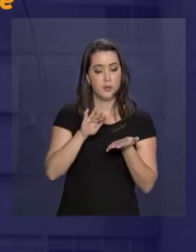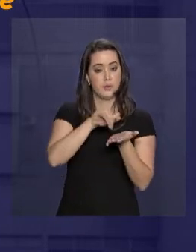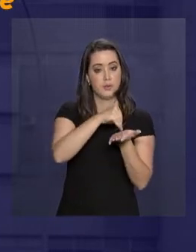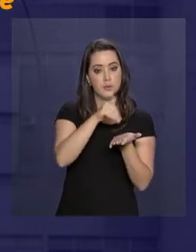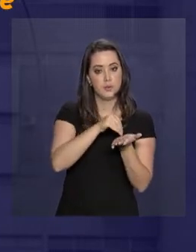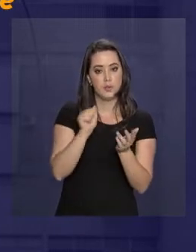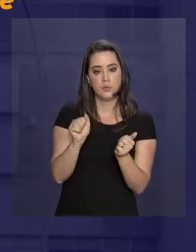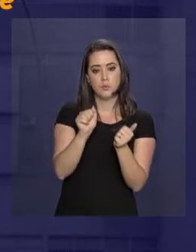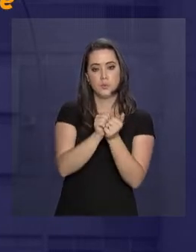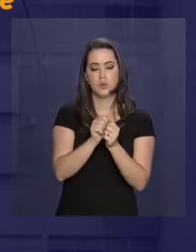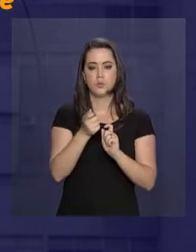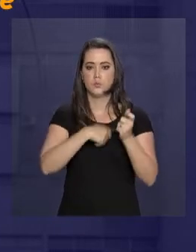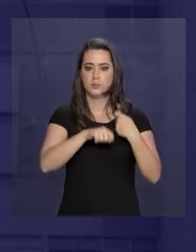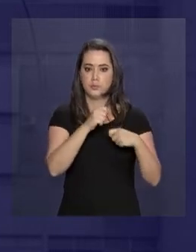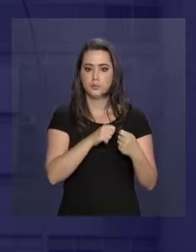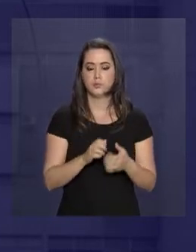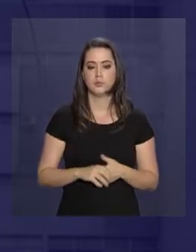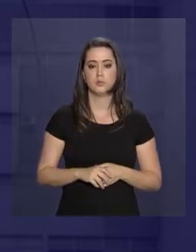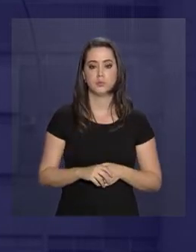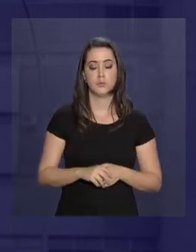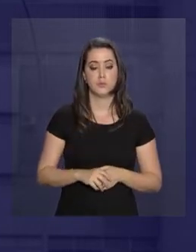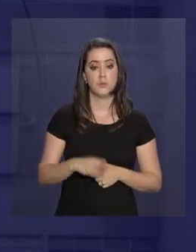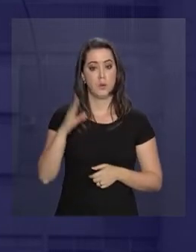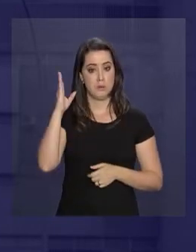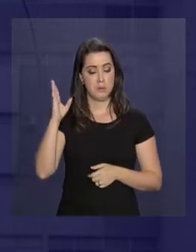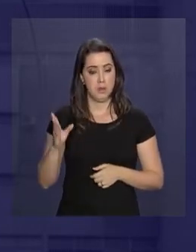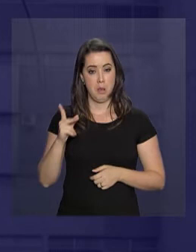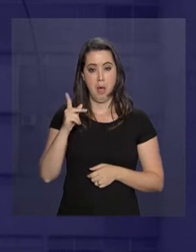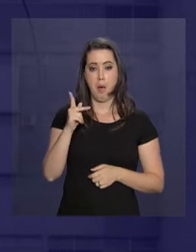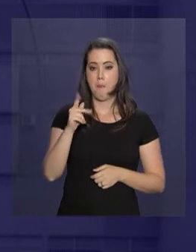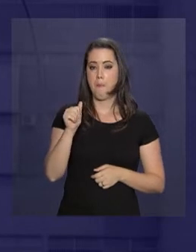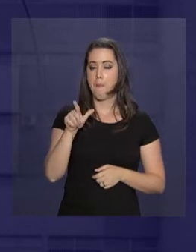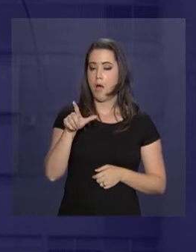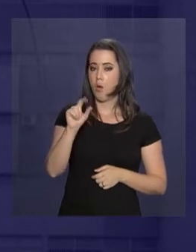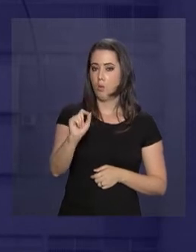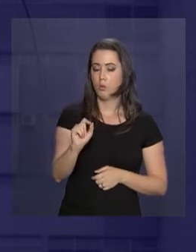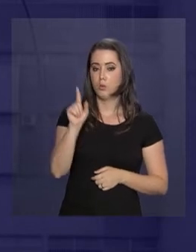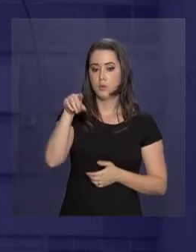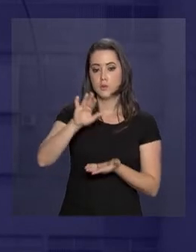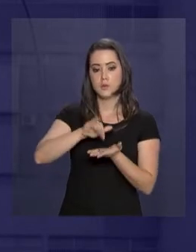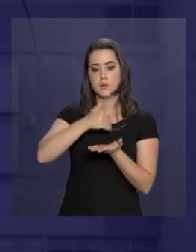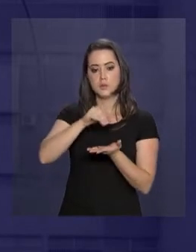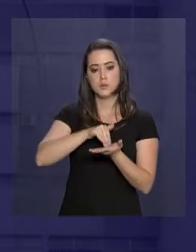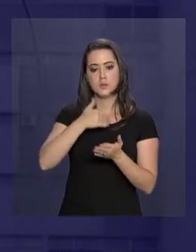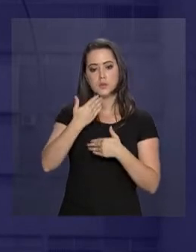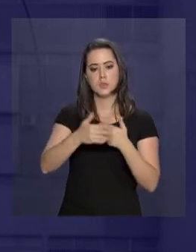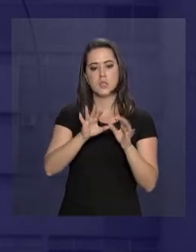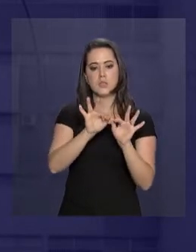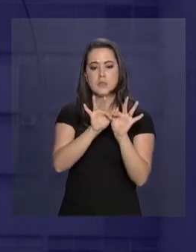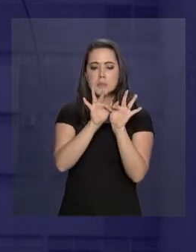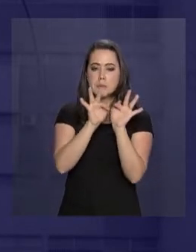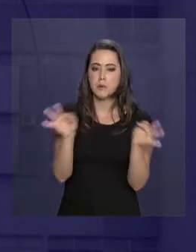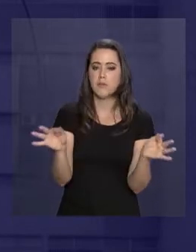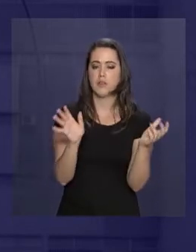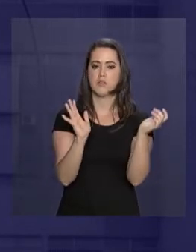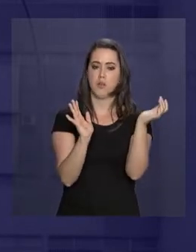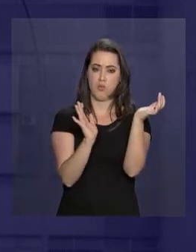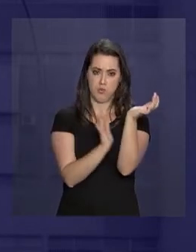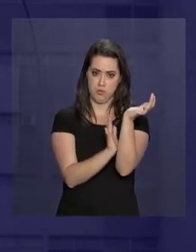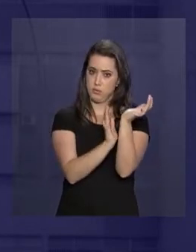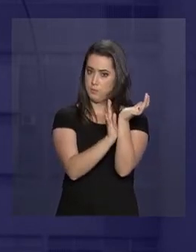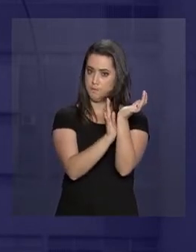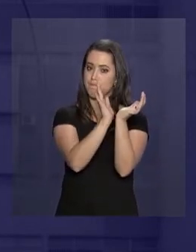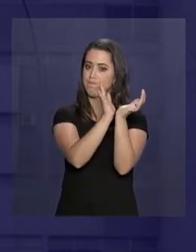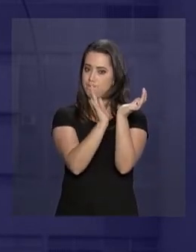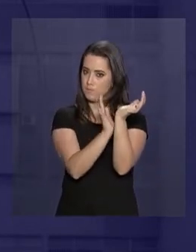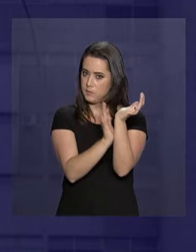-adjunto de Fazenda. Paulo Webel, o secretário-geral de Desburocratização, Gestão e